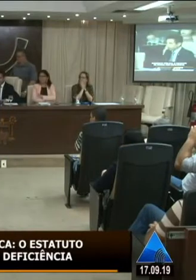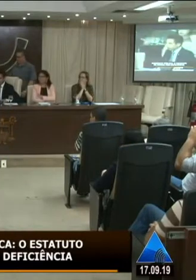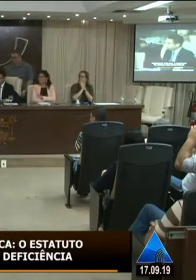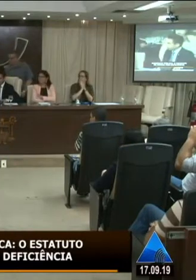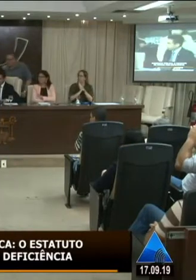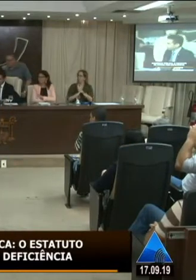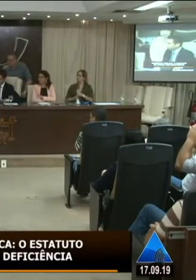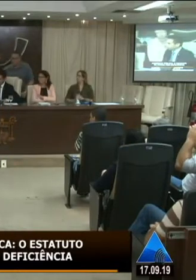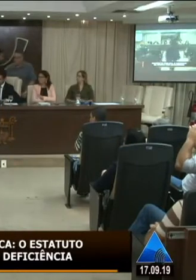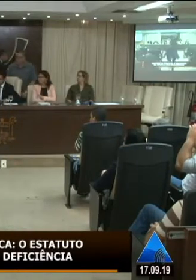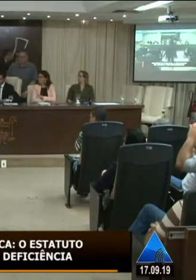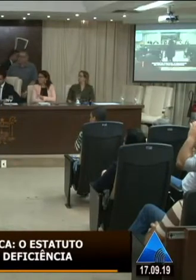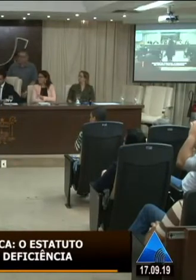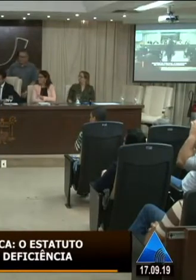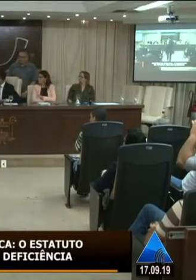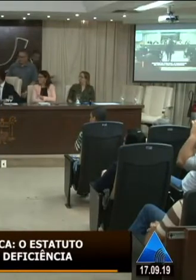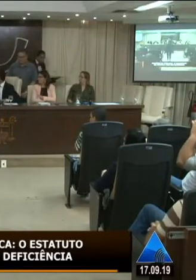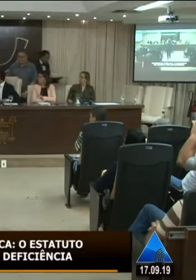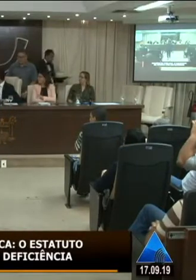É uma jovem também. Muito bem.